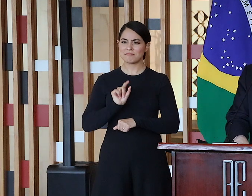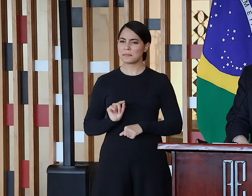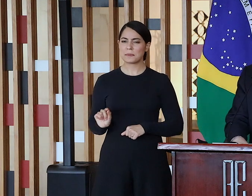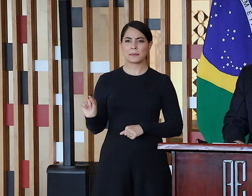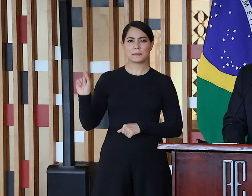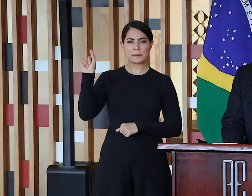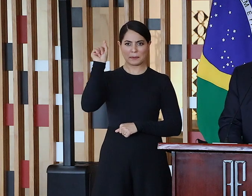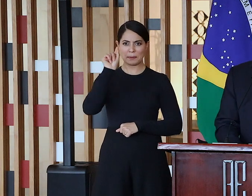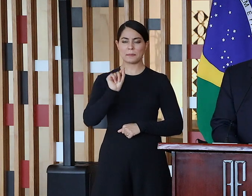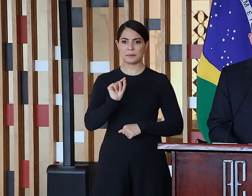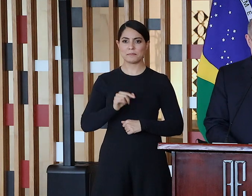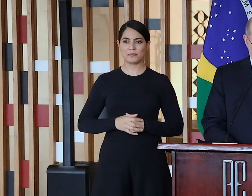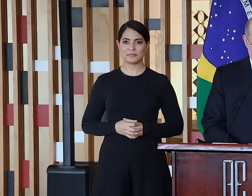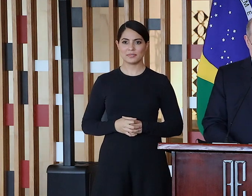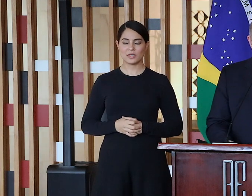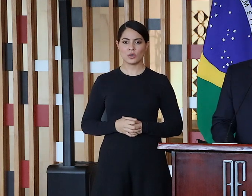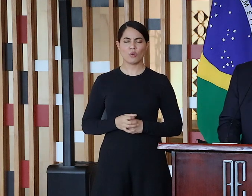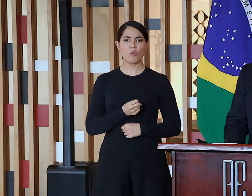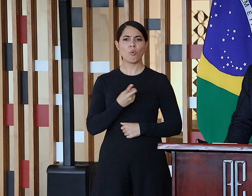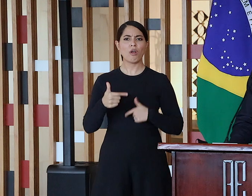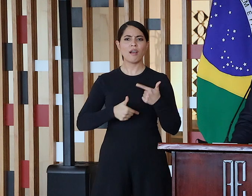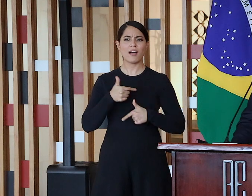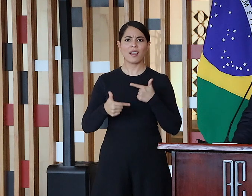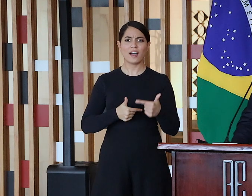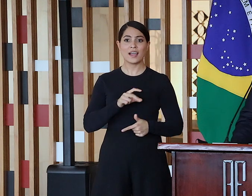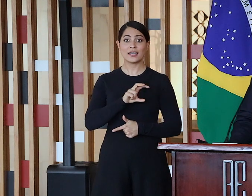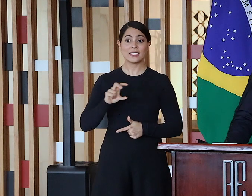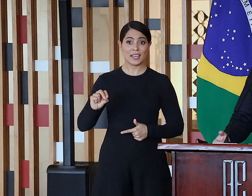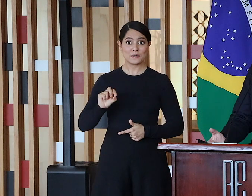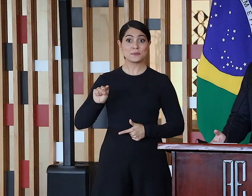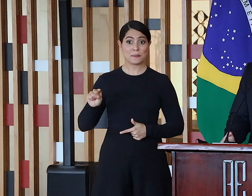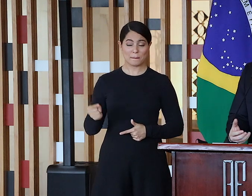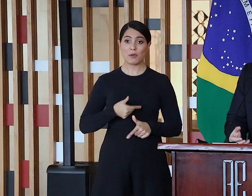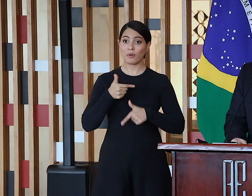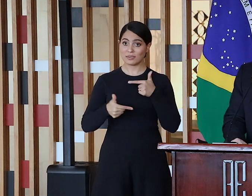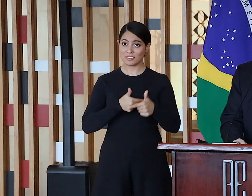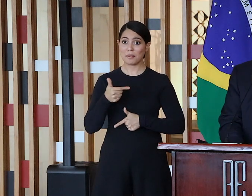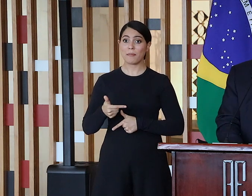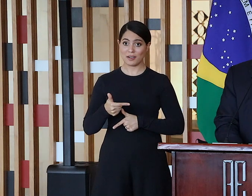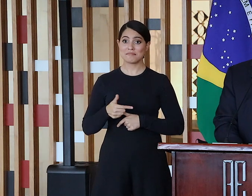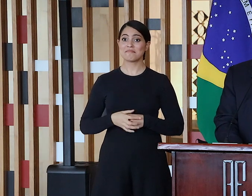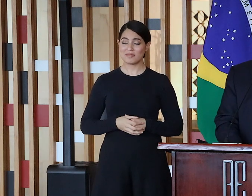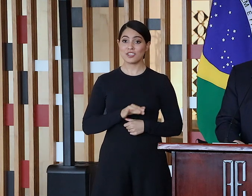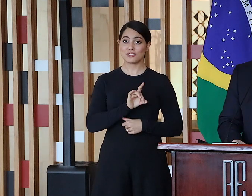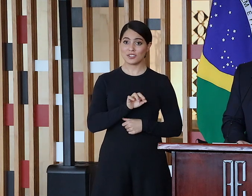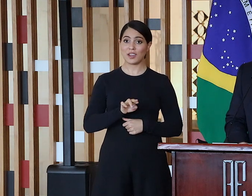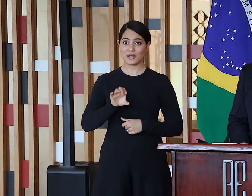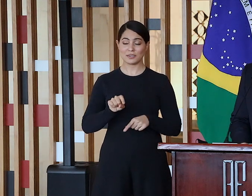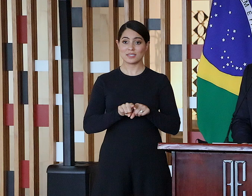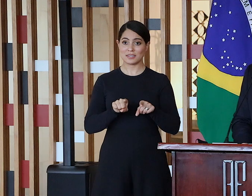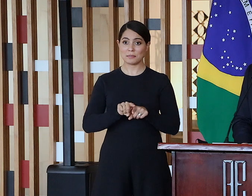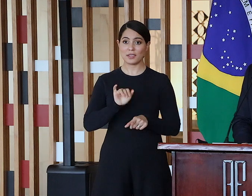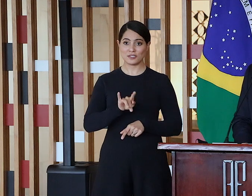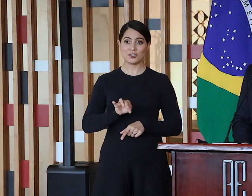gerando meio milhão de empregos diretos e indiretos. Vão aqui o reconhecimento e o agradecimento da